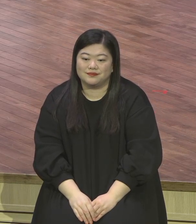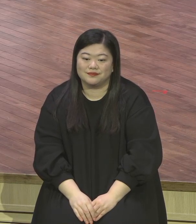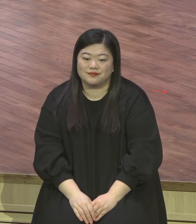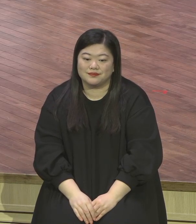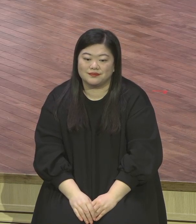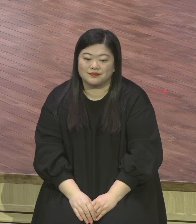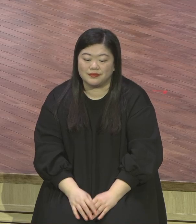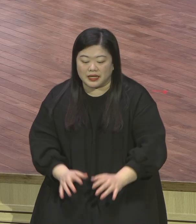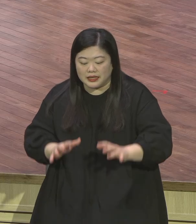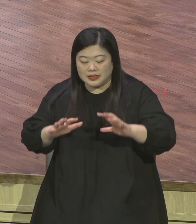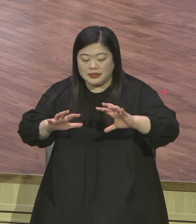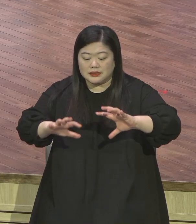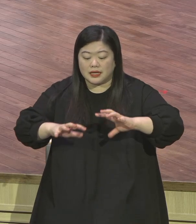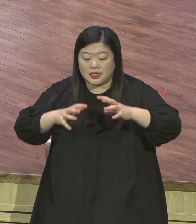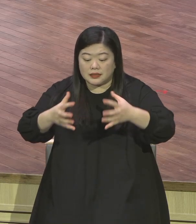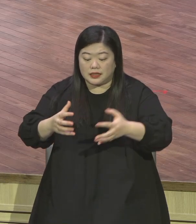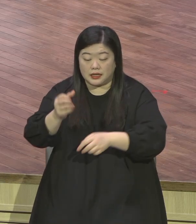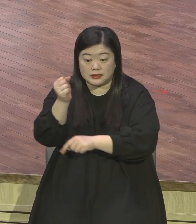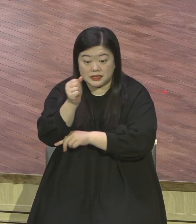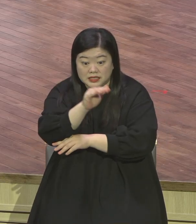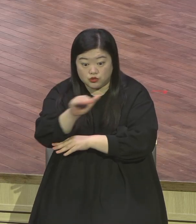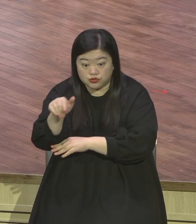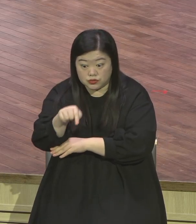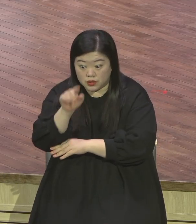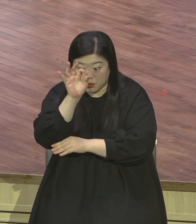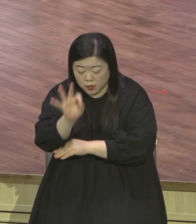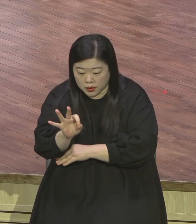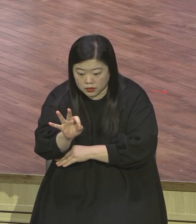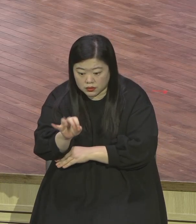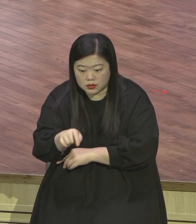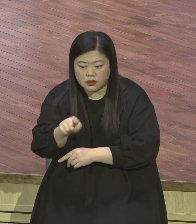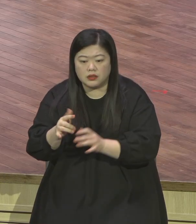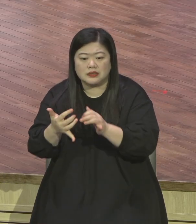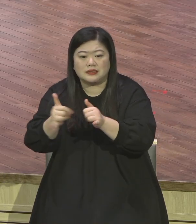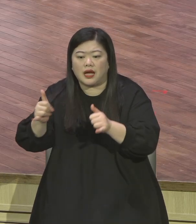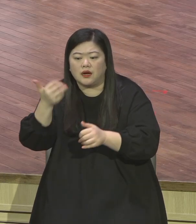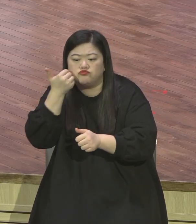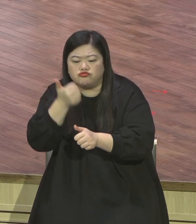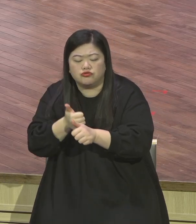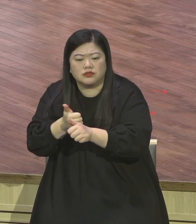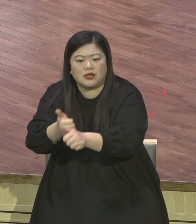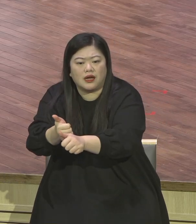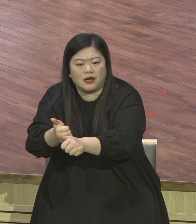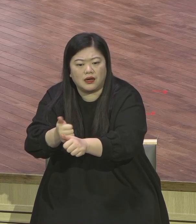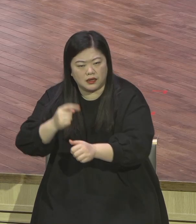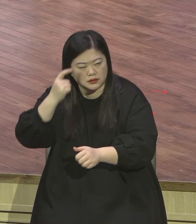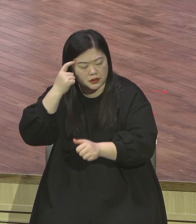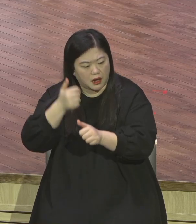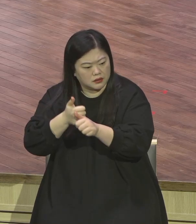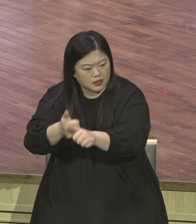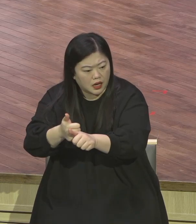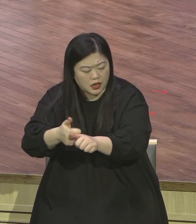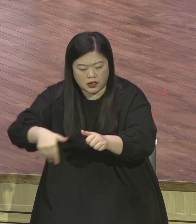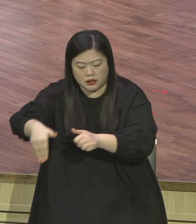가치 기준 이건 사람에 따라서 상황에 따라서 세월이 흘러감에 따라서